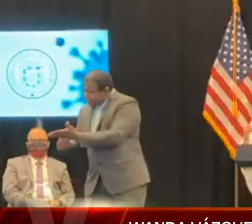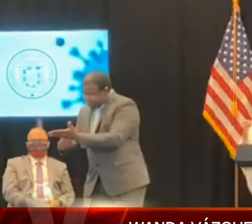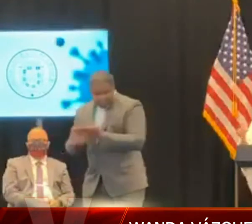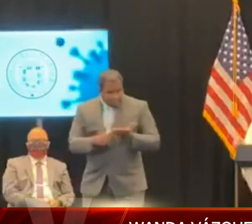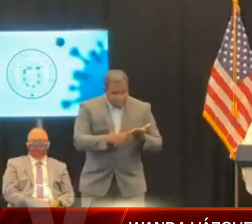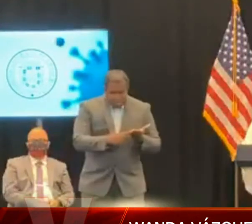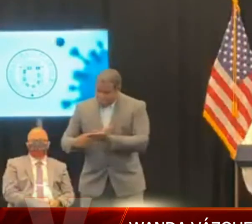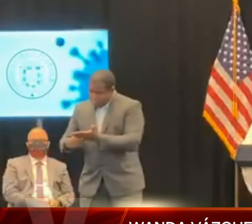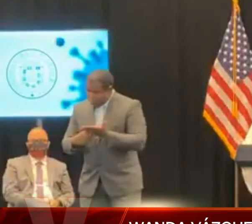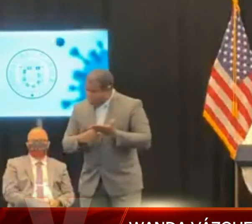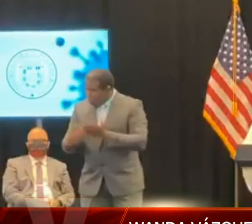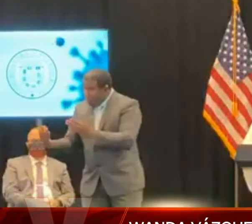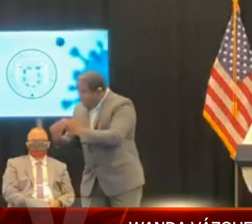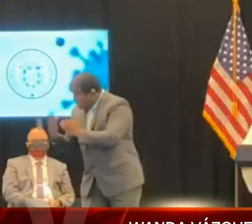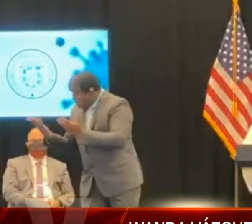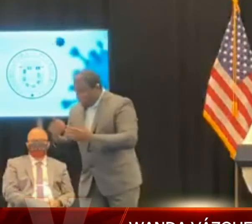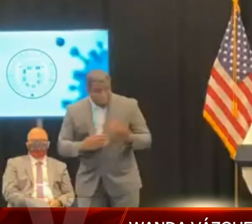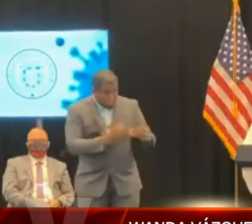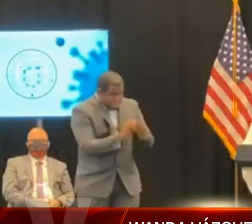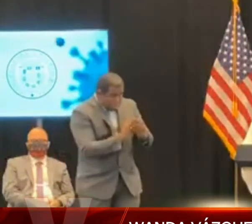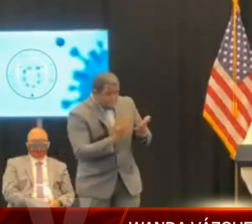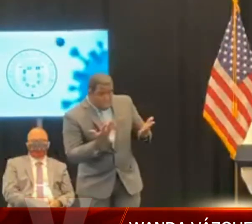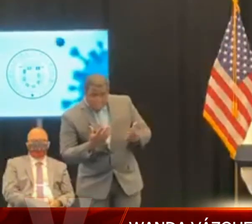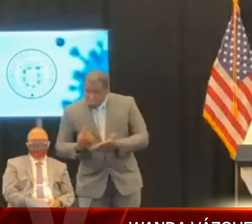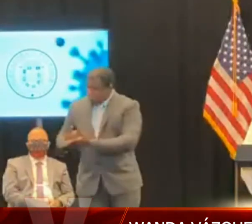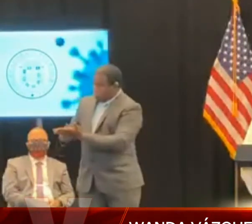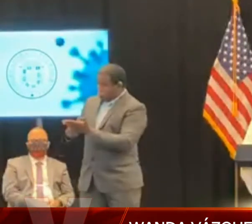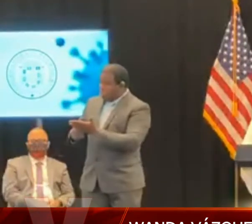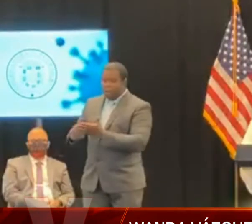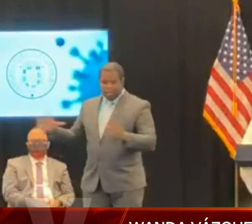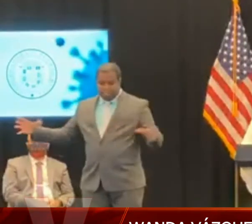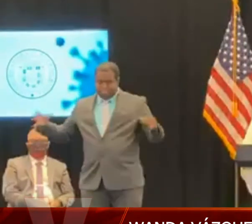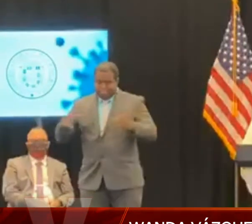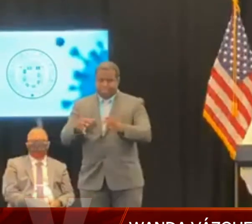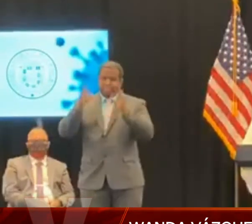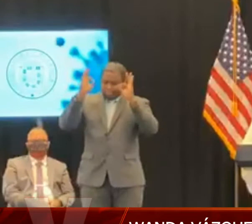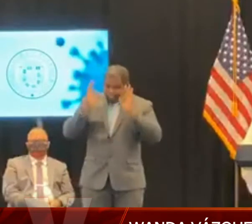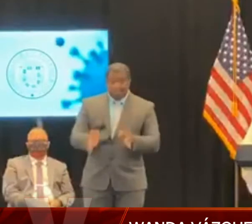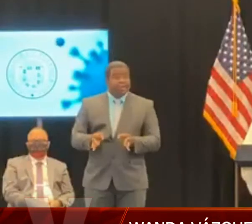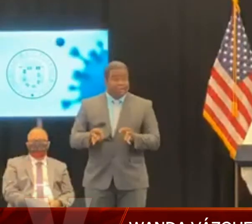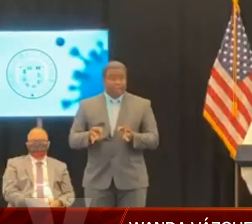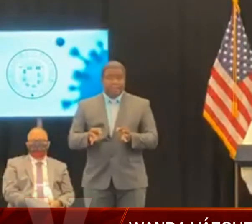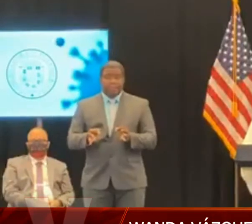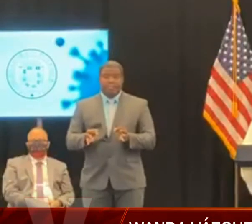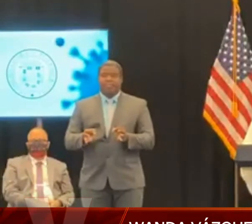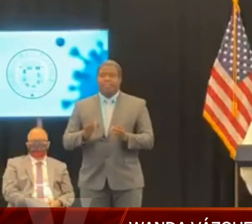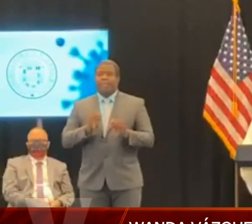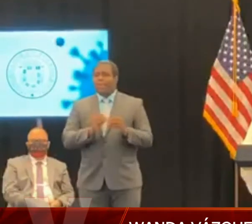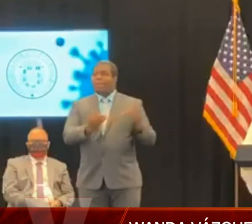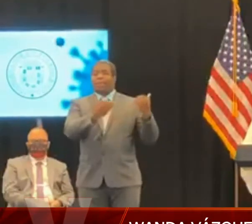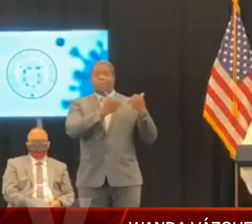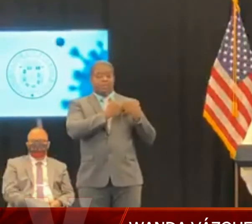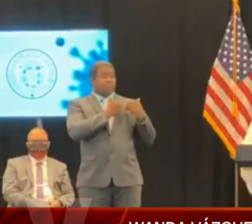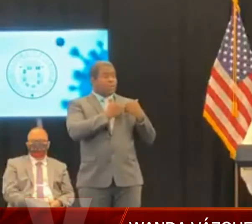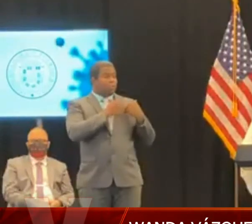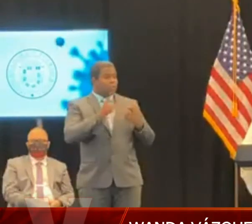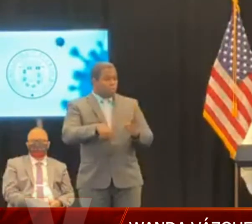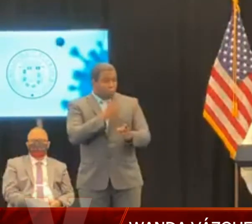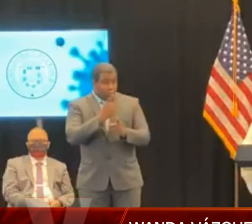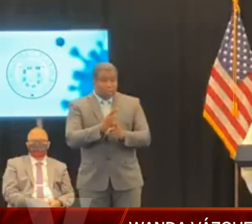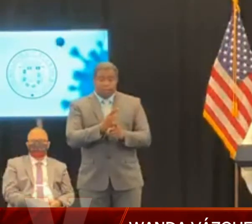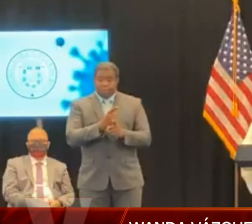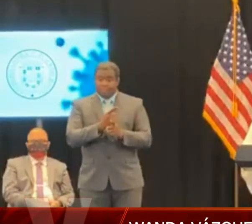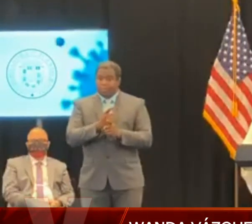la manera en que nosotros respondemos a estas emergencias. Ningún otro país del mundo, ninguno,